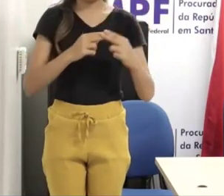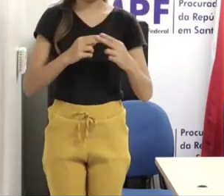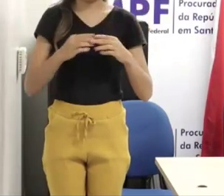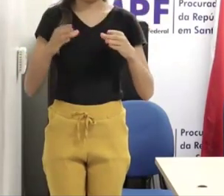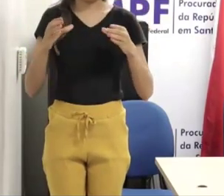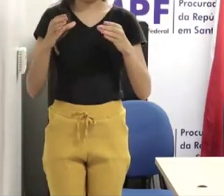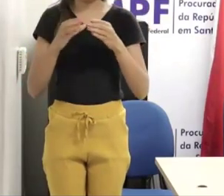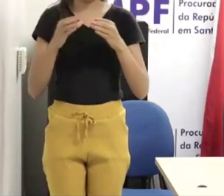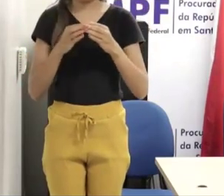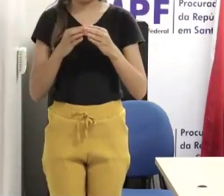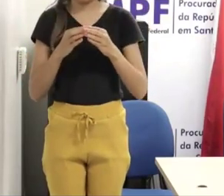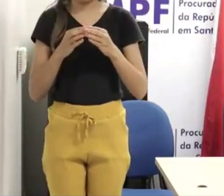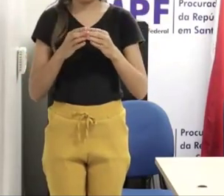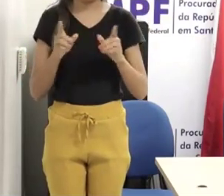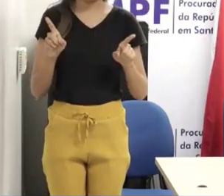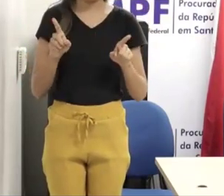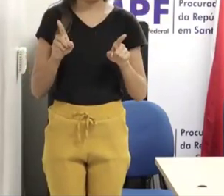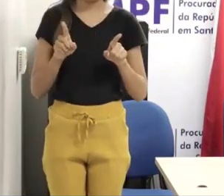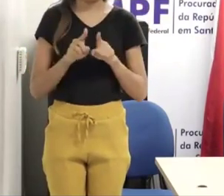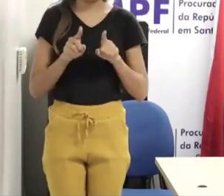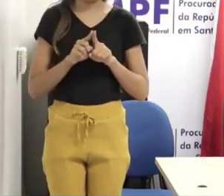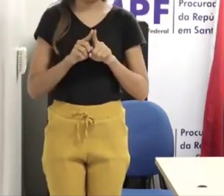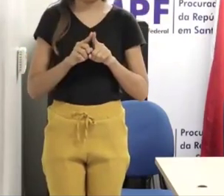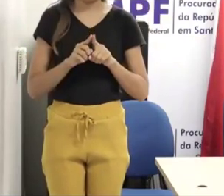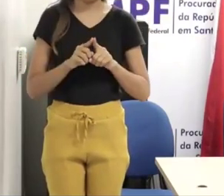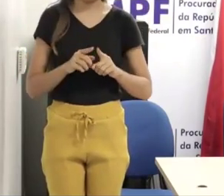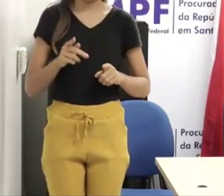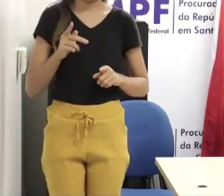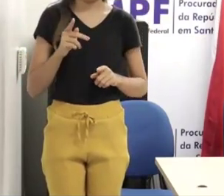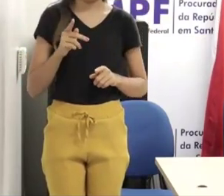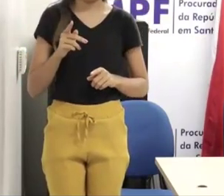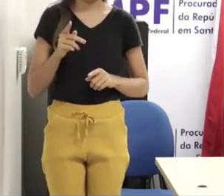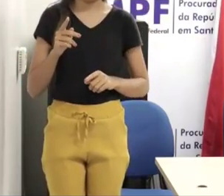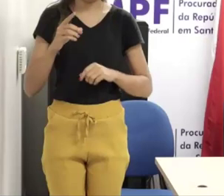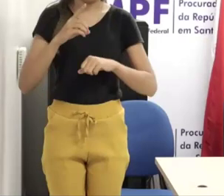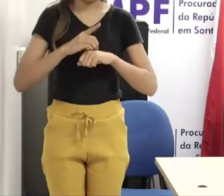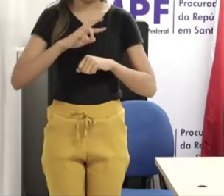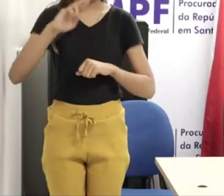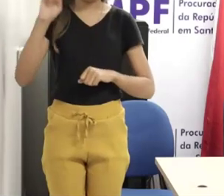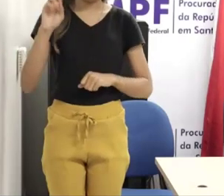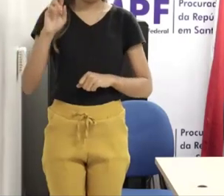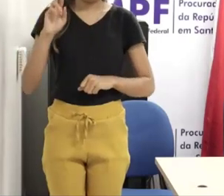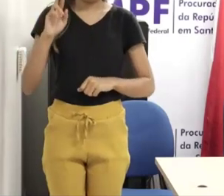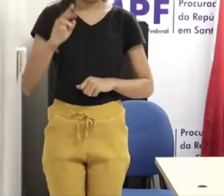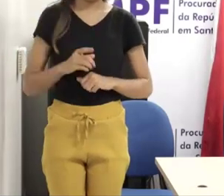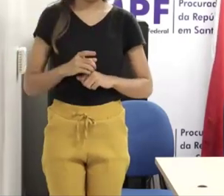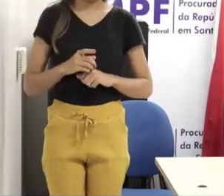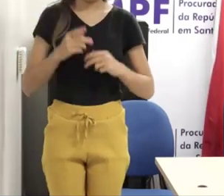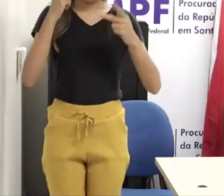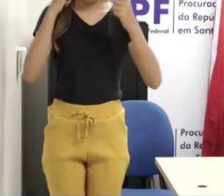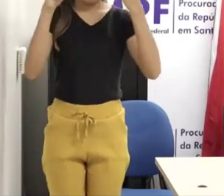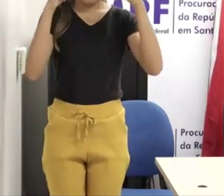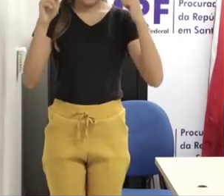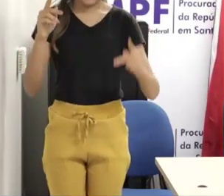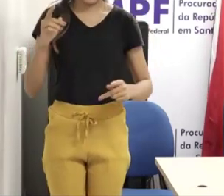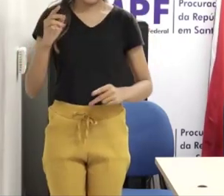começo saudando também a presença do doutor Heitor, psiquiatra aqui de Santarém,